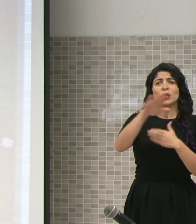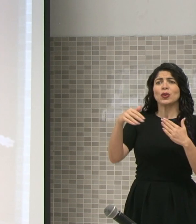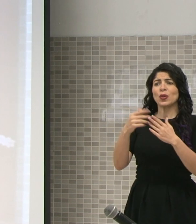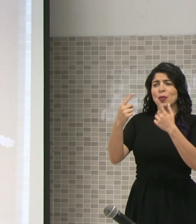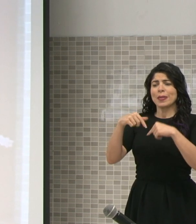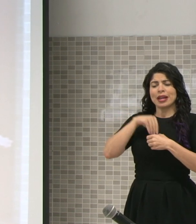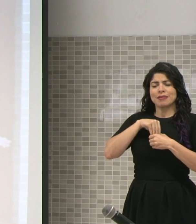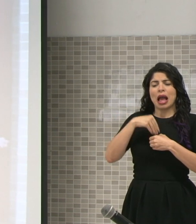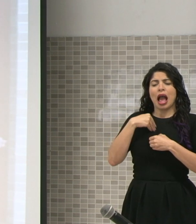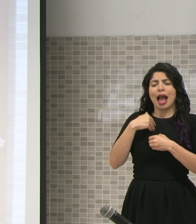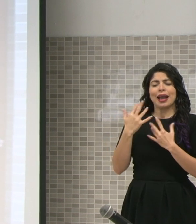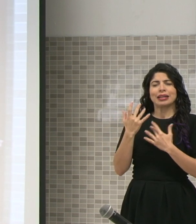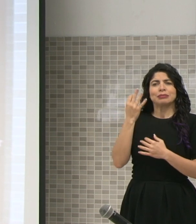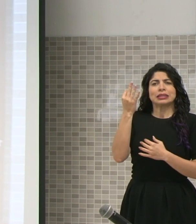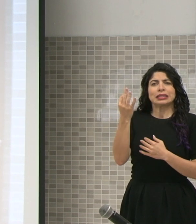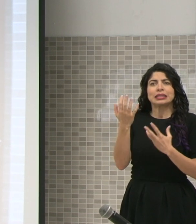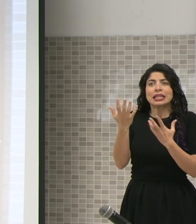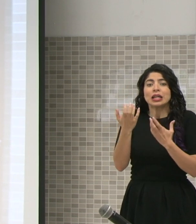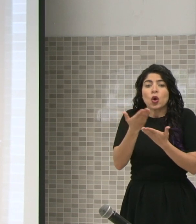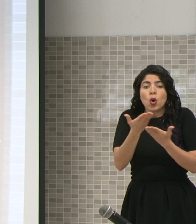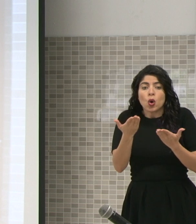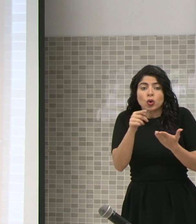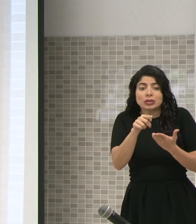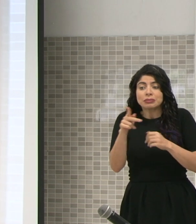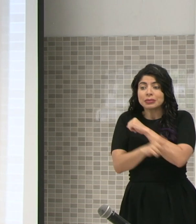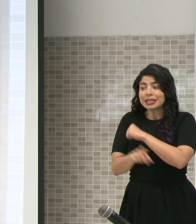esperanza para lograr cosas que necesita nuestro país.